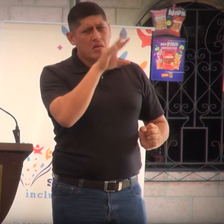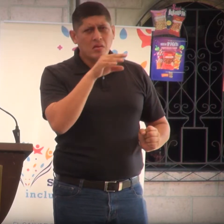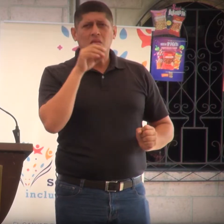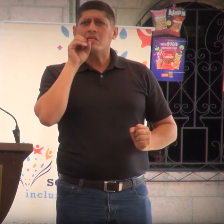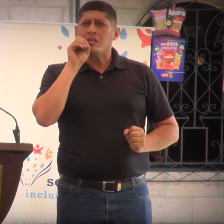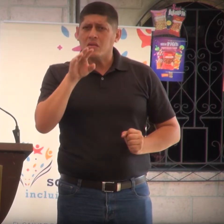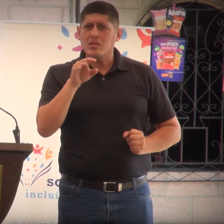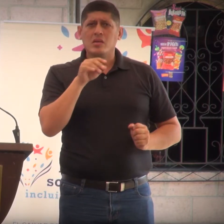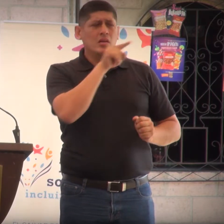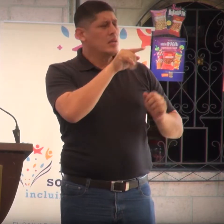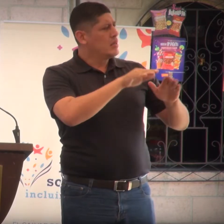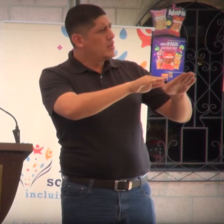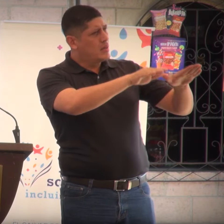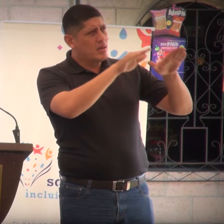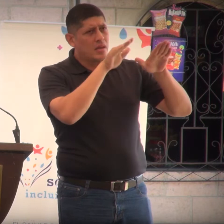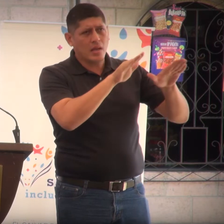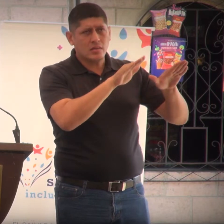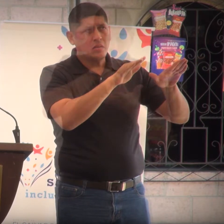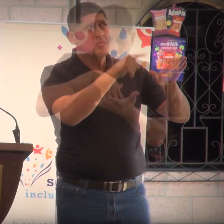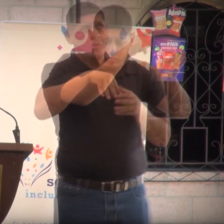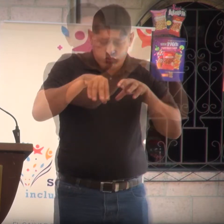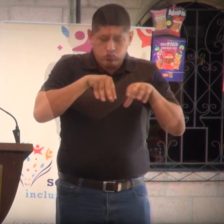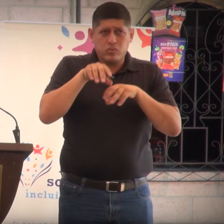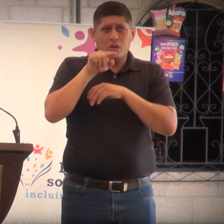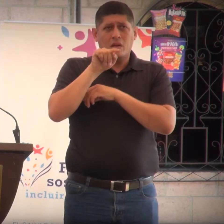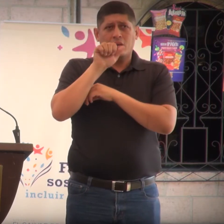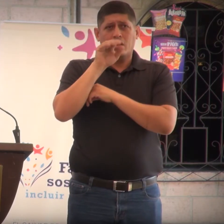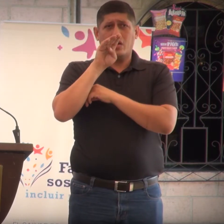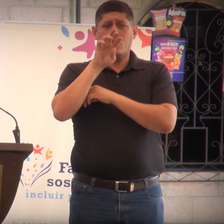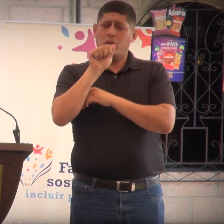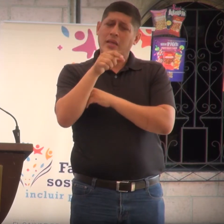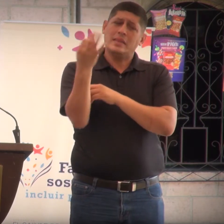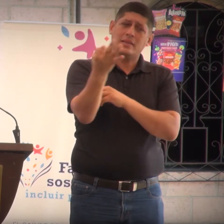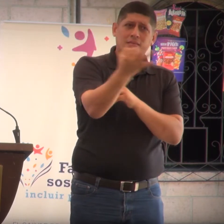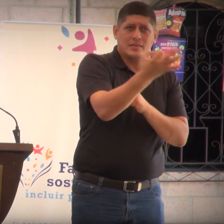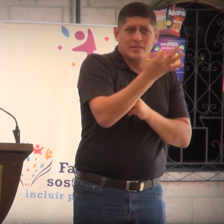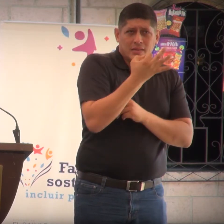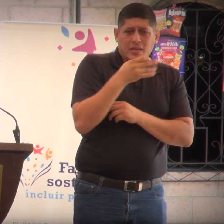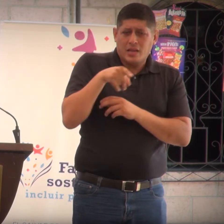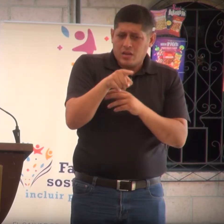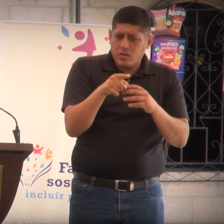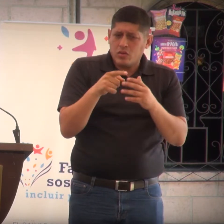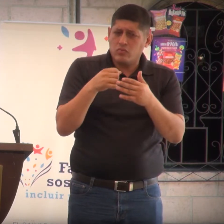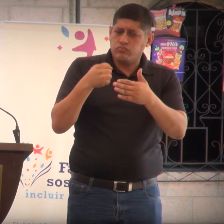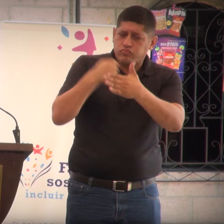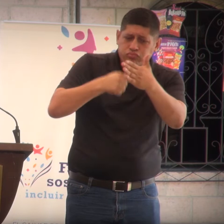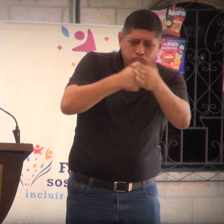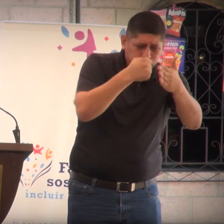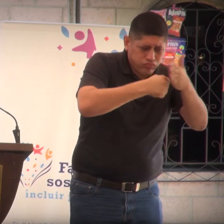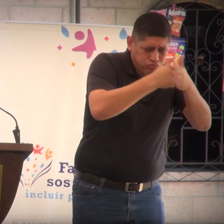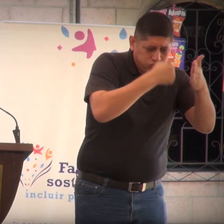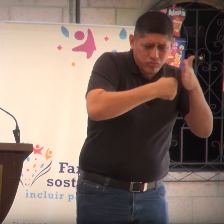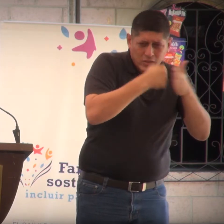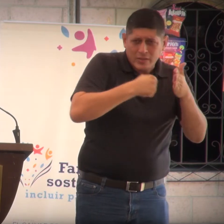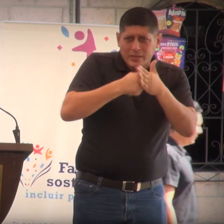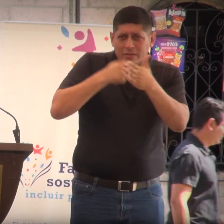todo el apoyo que le ha dado a este municipio. El pueblo de Tacuba ha sido un pueblo guerrero, un pueblo luchador, donde